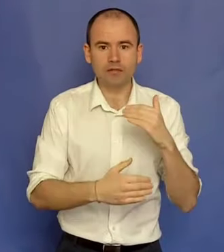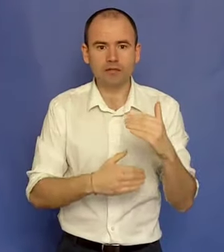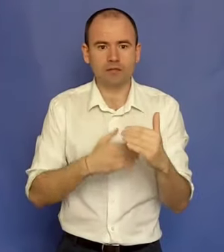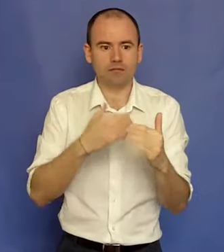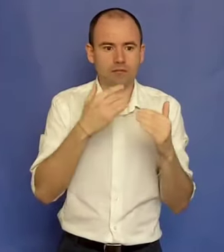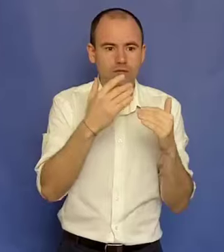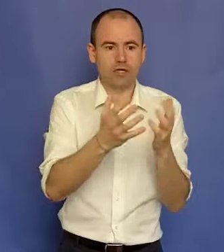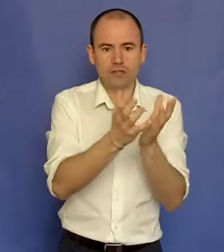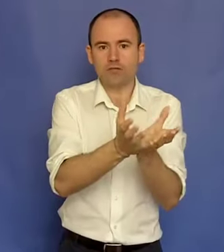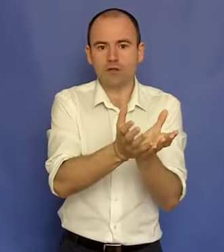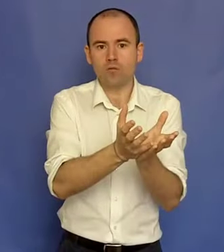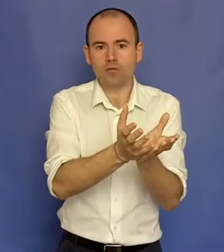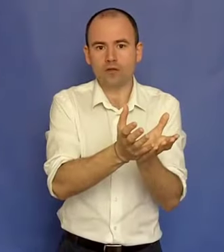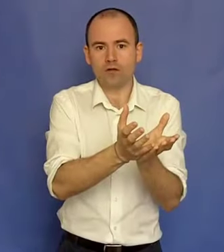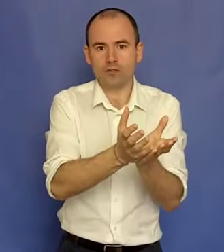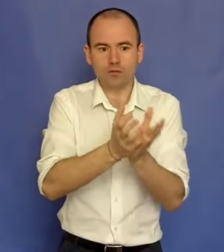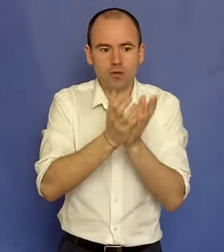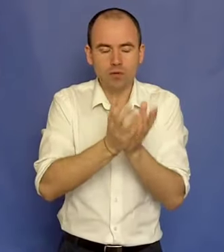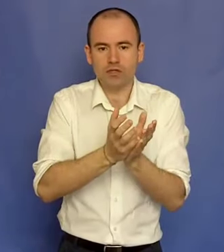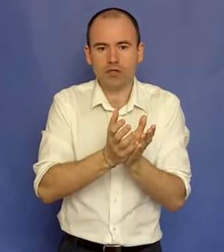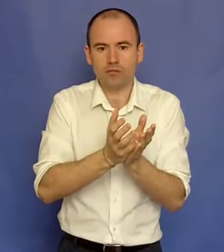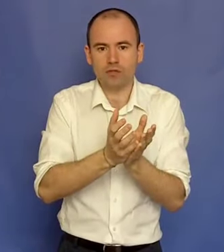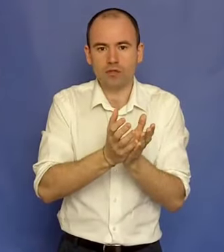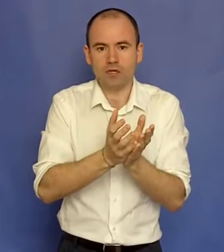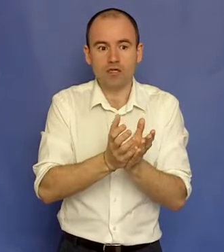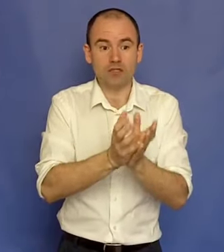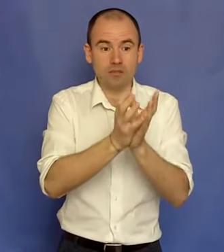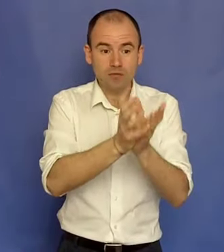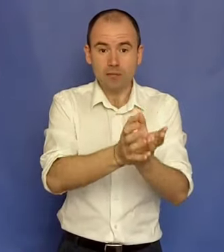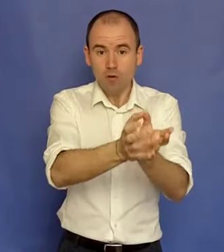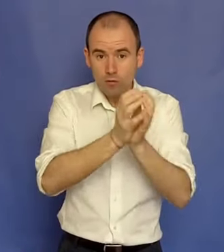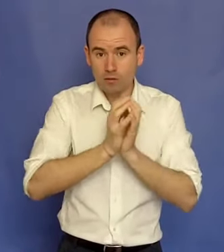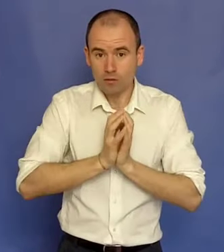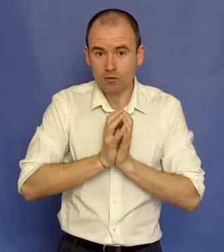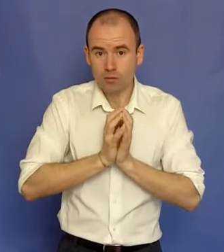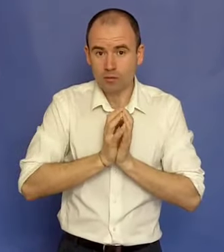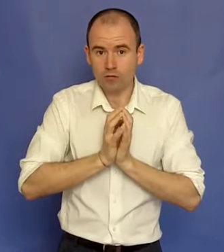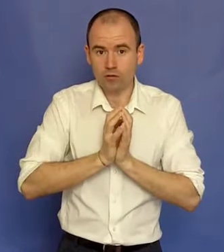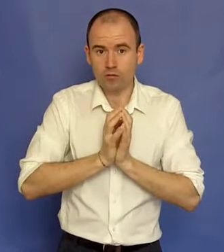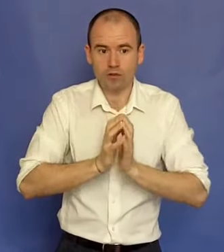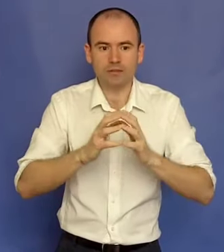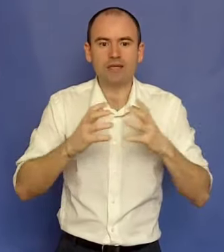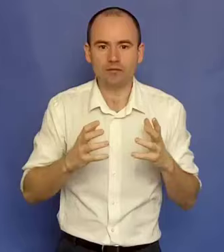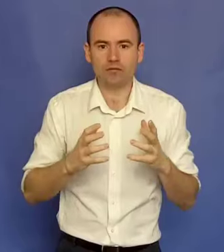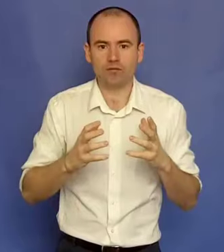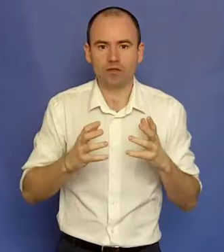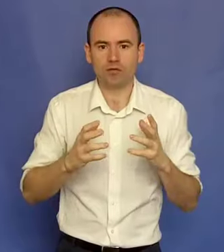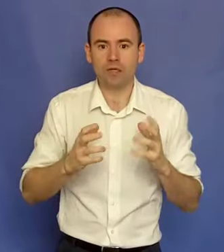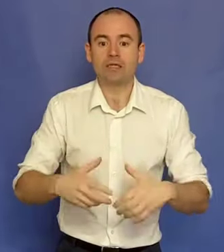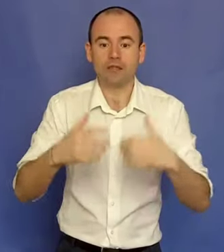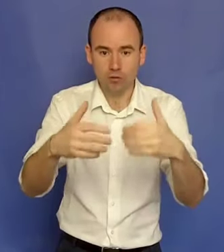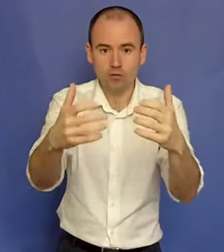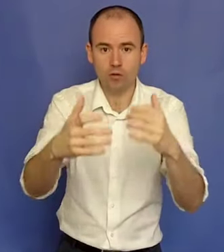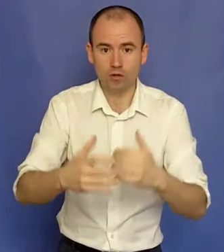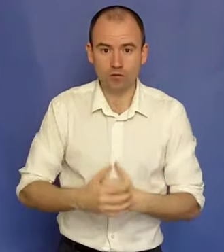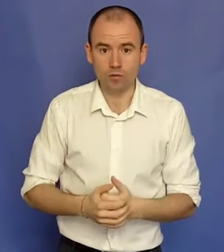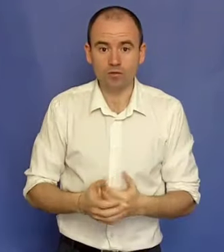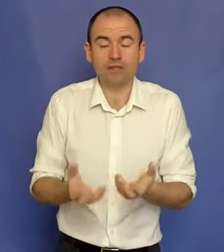practic, ceea ce văd la omul ăsta că face, pentru că îmi place la nebunie. Și simțeam că omul ăsta mă ajută pe mine foarte mult și am zis, asta vreau să fac și eu, să ajut și eu la rândul meu să